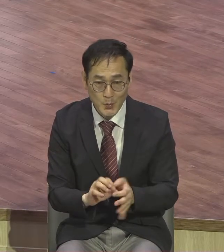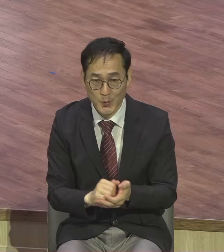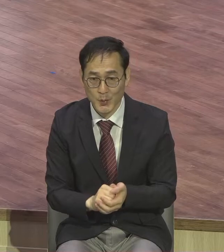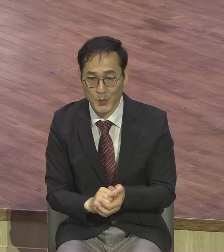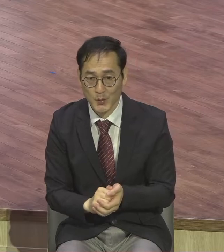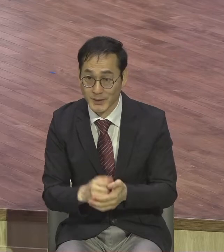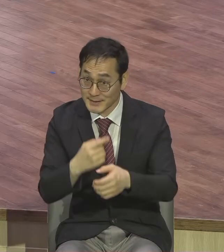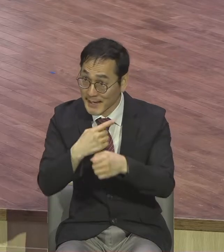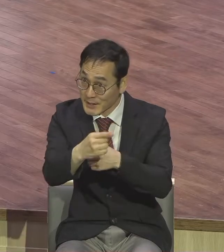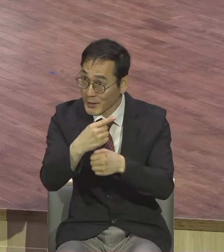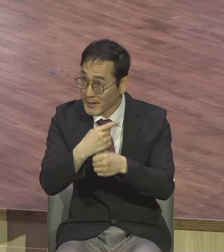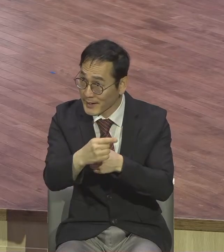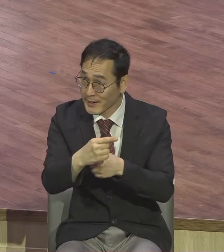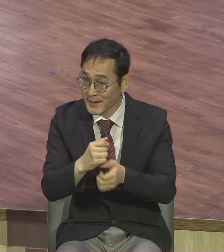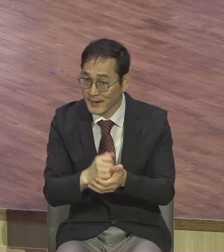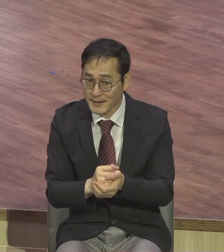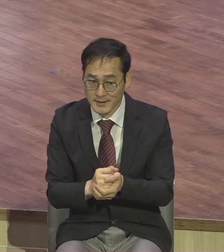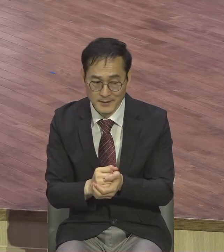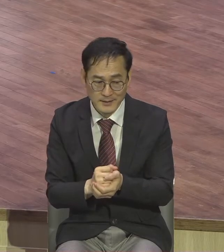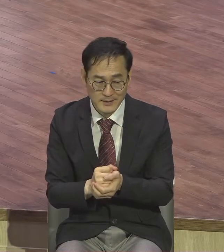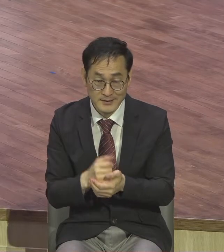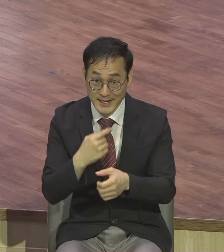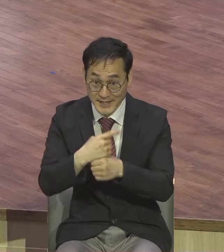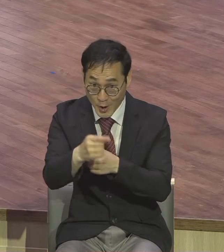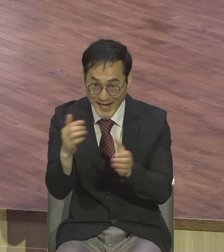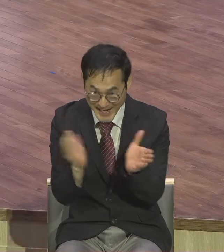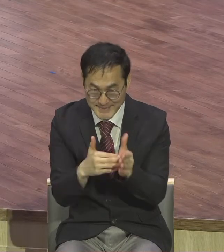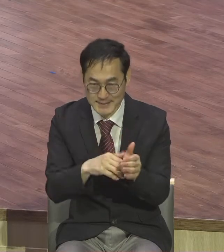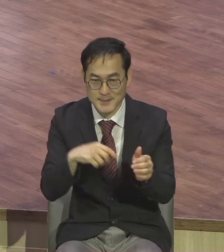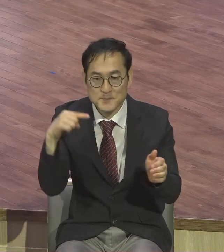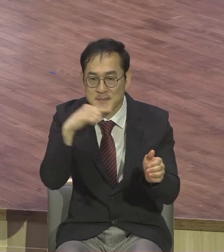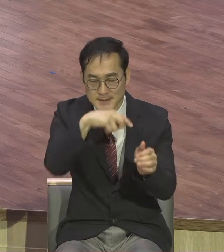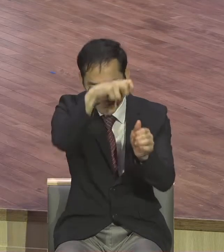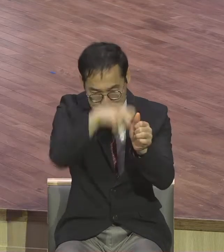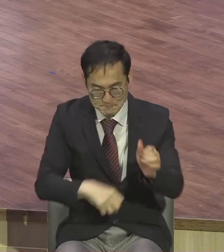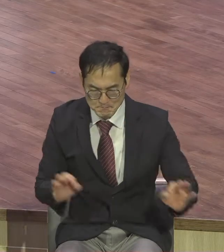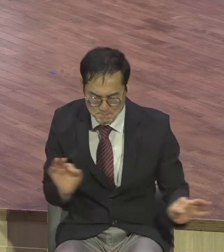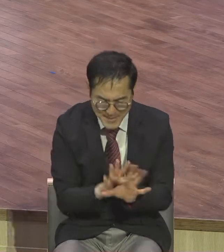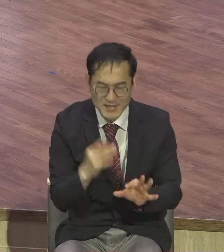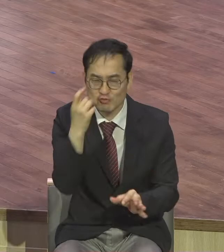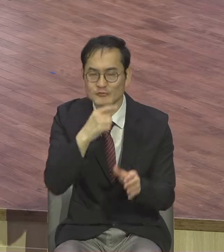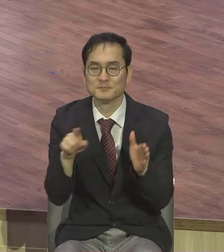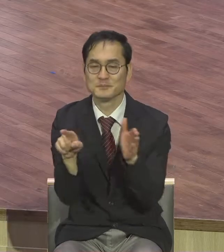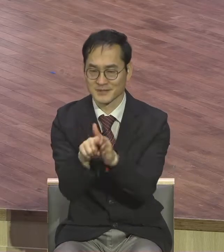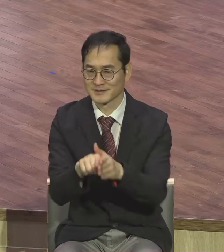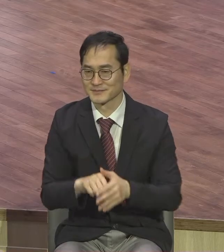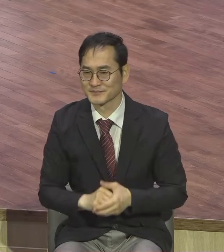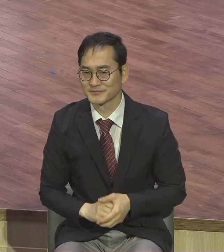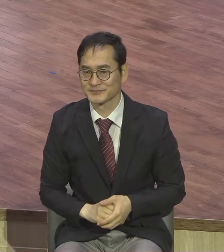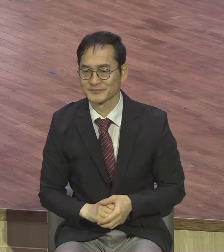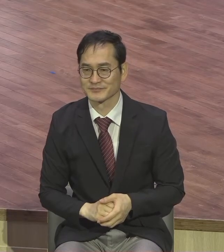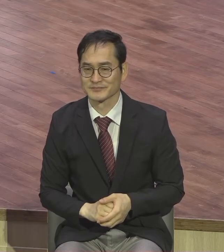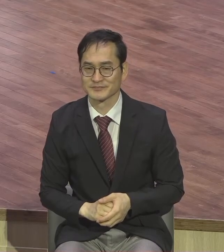분명히 믿음 있는 자를 통하여 헌당해 주실 줄 믿습니다 우린 시작했으니까 하나님이